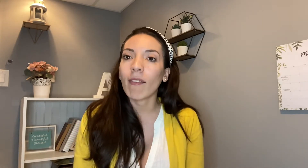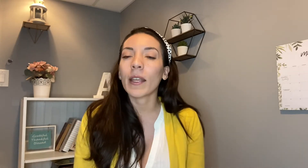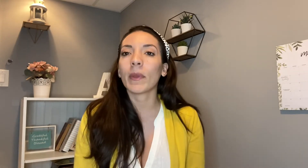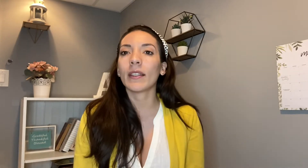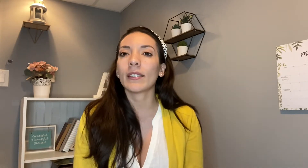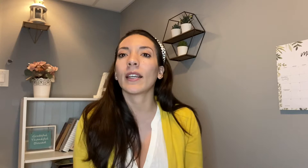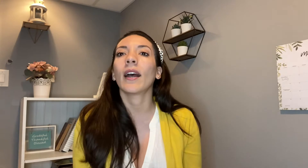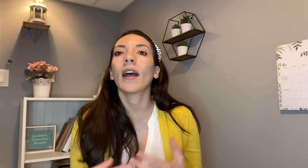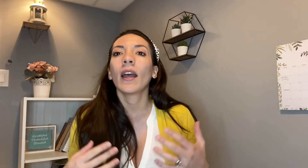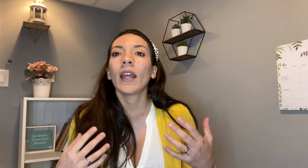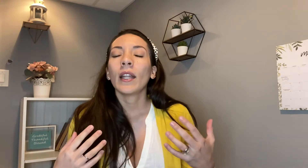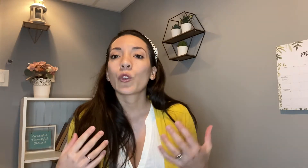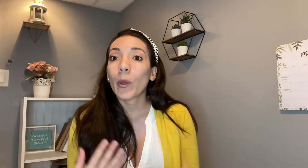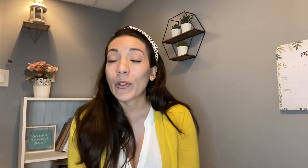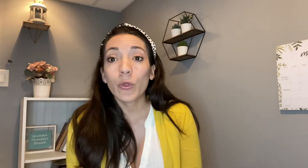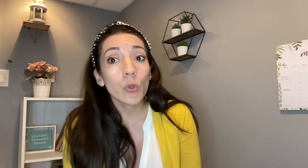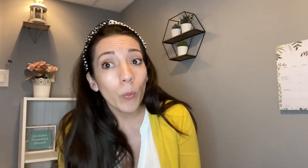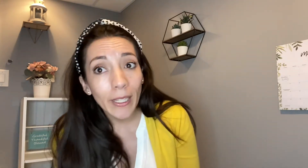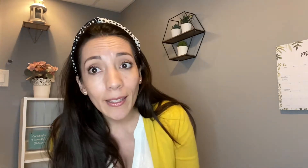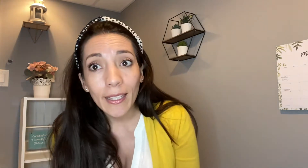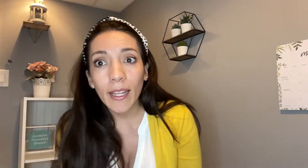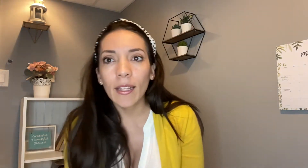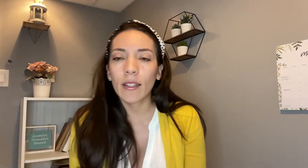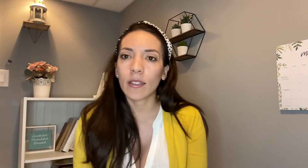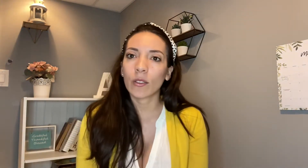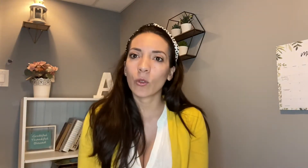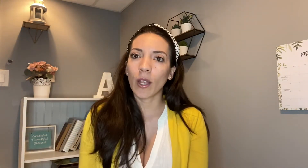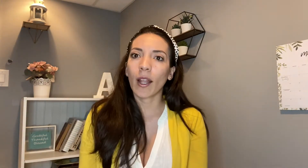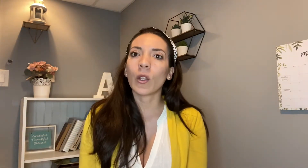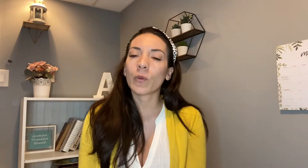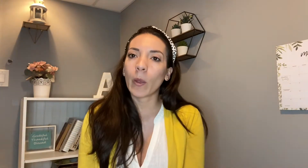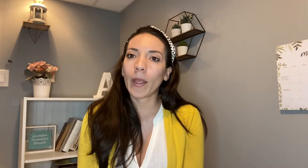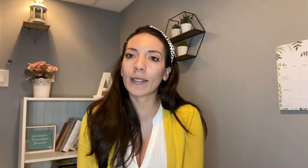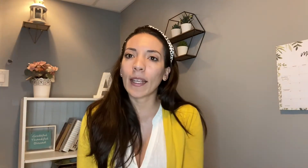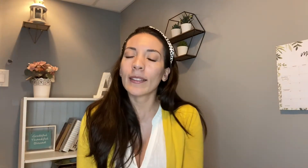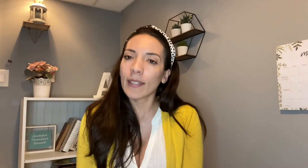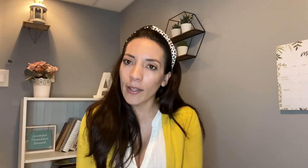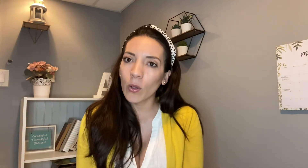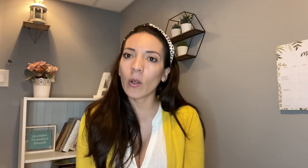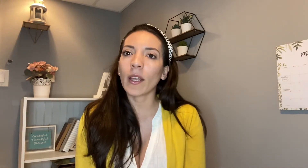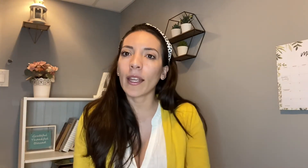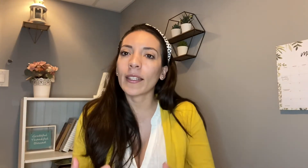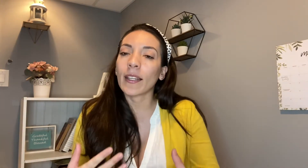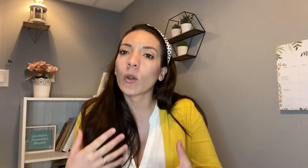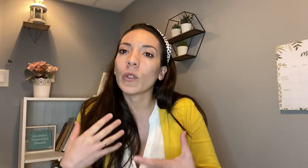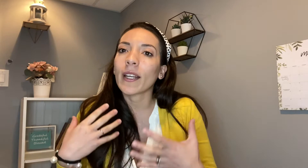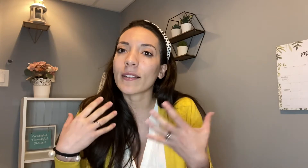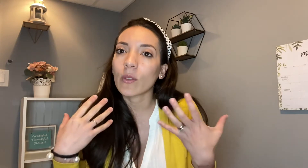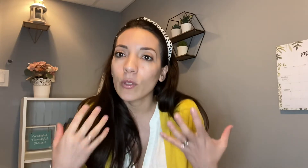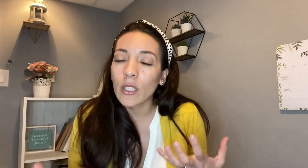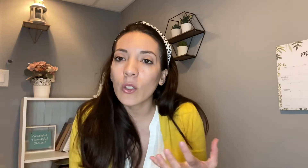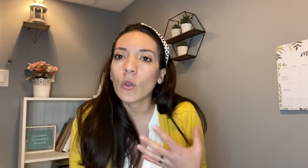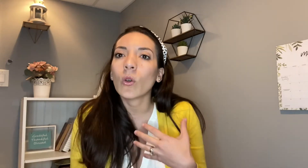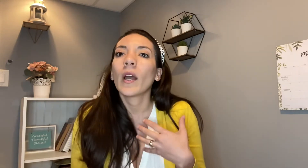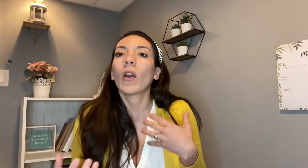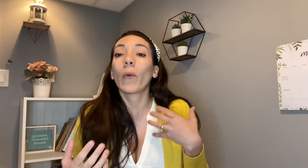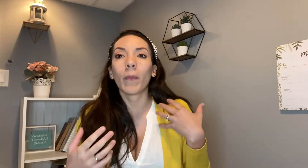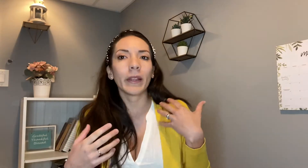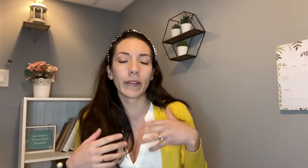y me decía y los bebés son súper inteligentes o sea los bebés en serio quieren comunicarse contigo obviamente ellos